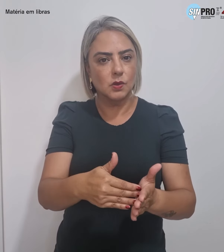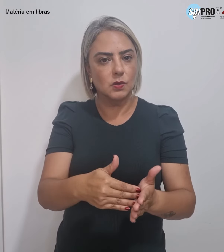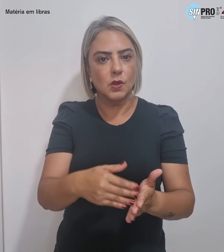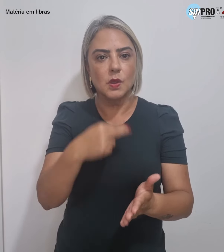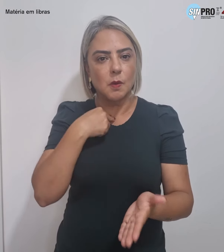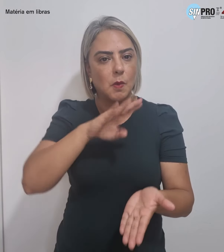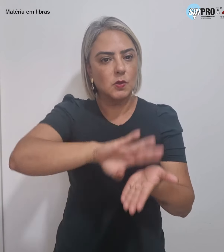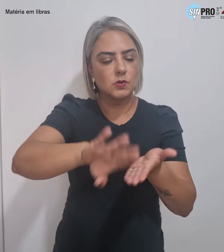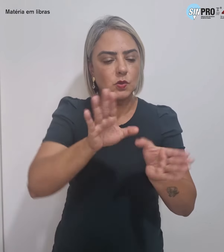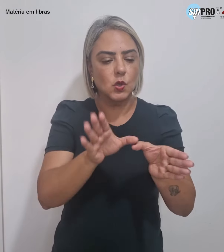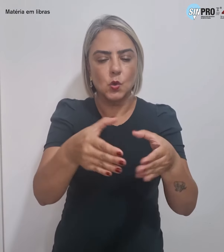nenhum grupo.